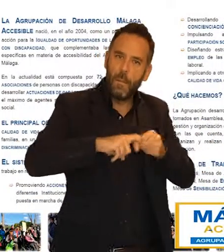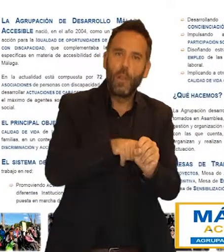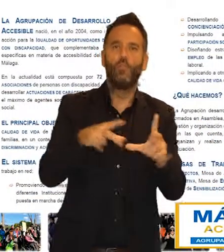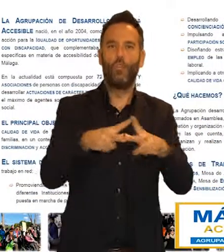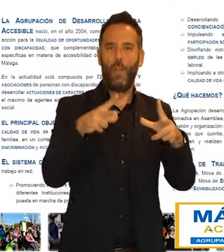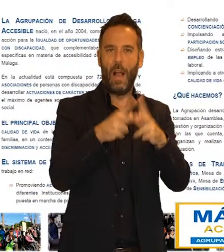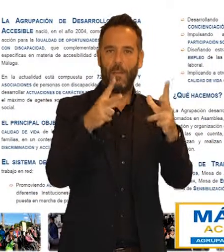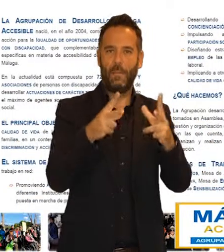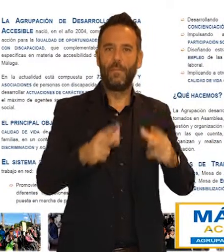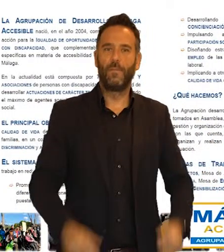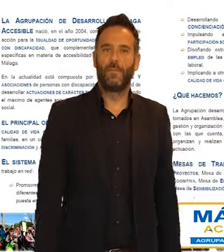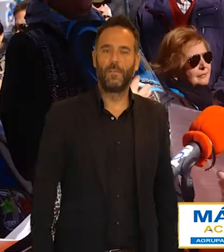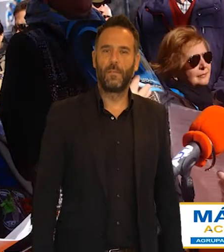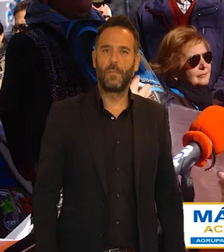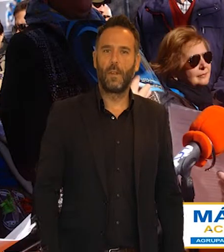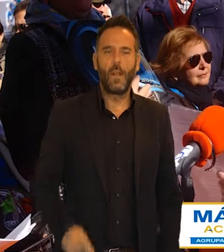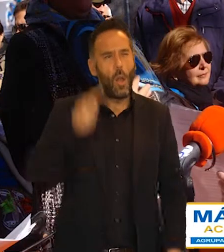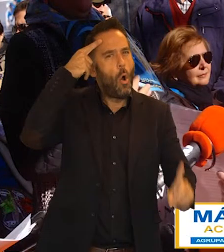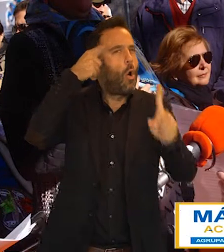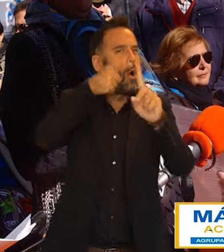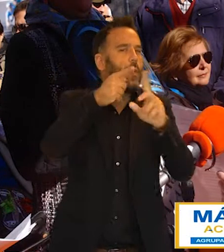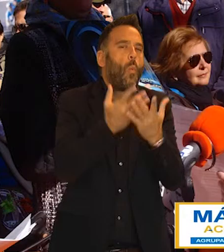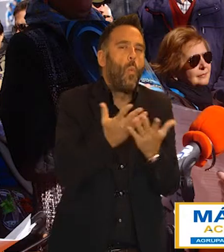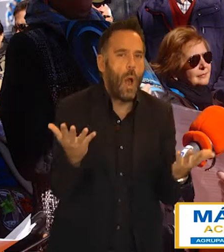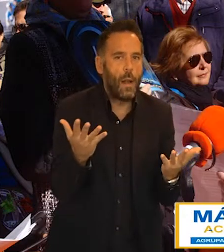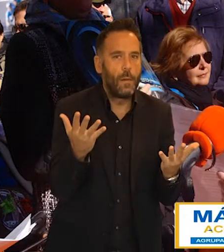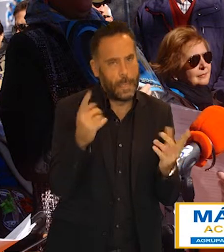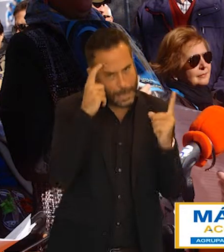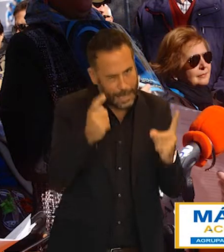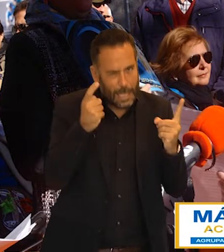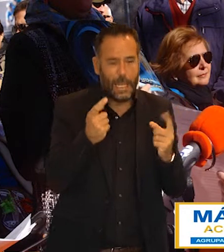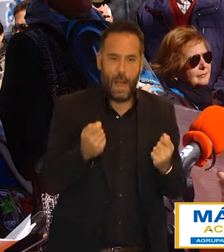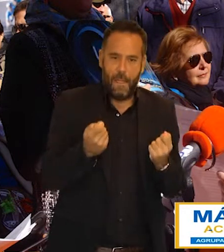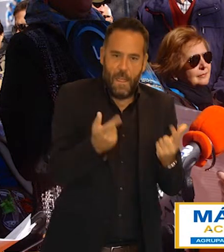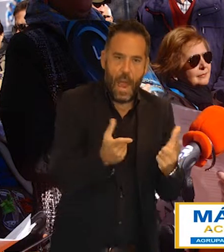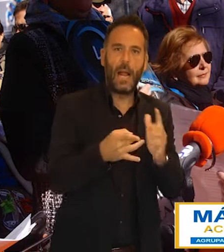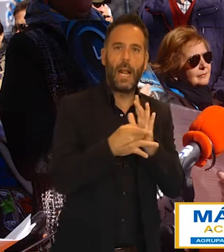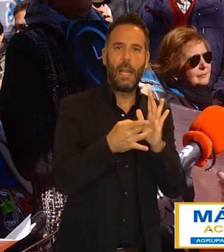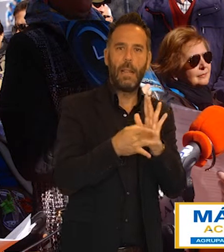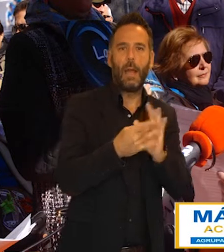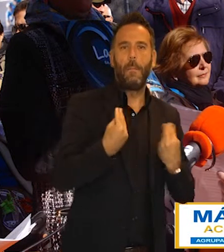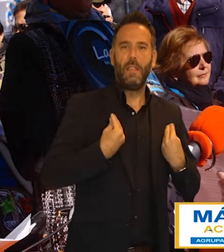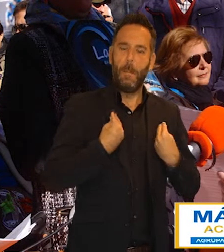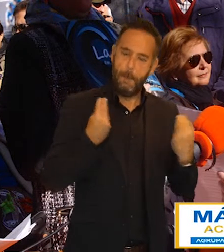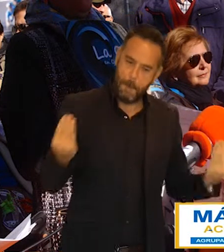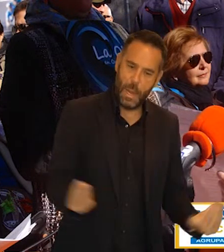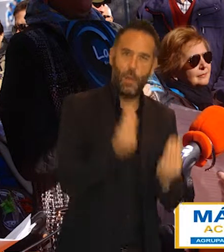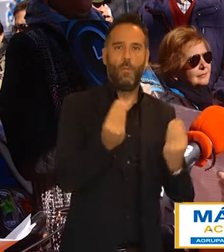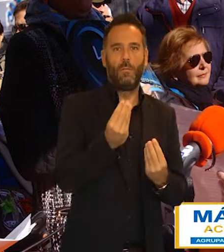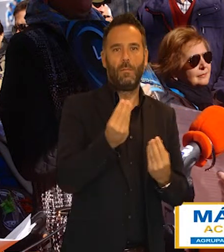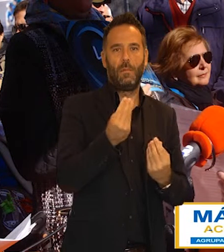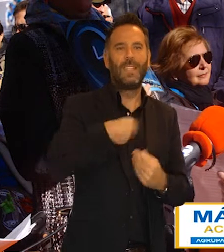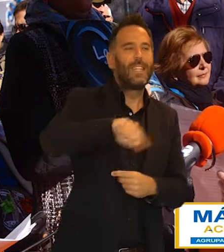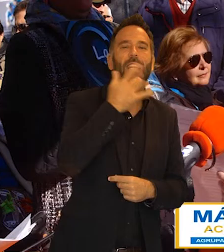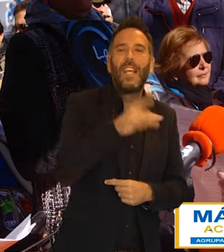participación social. El principal objetivo es contribuir a la mejora de la calidad de vida